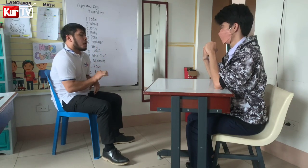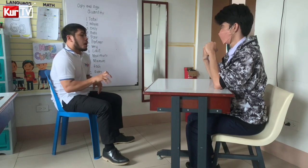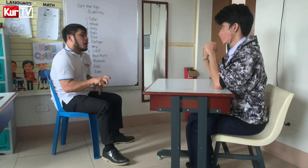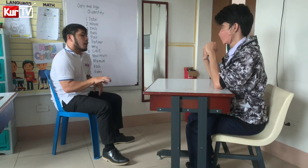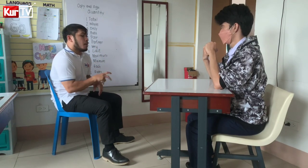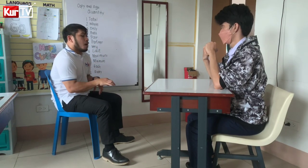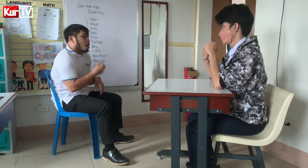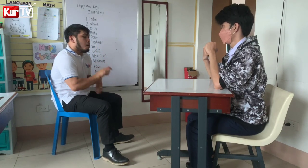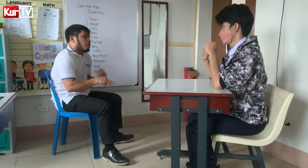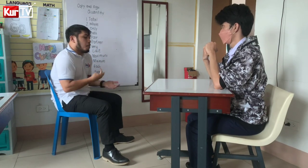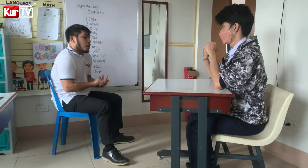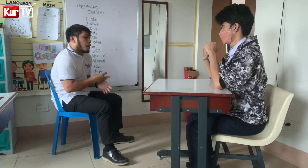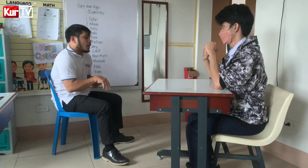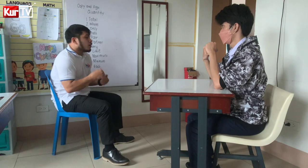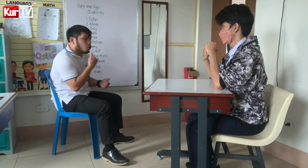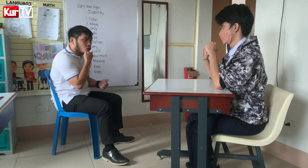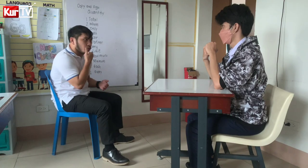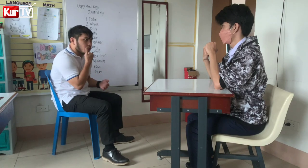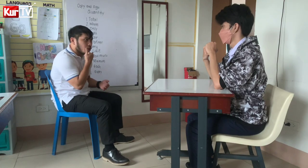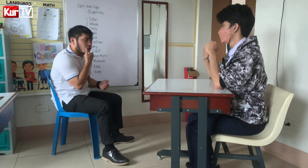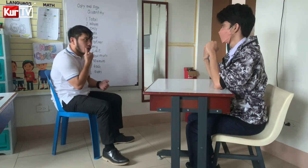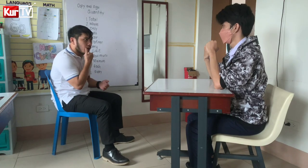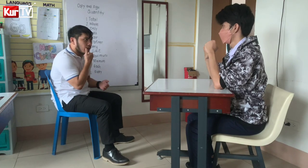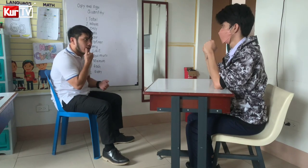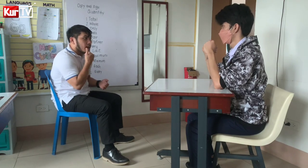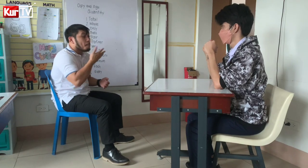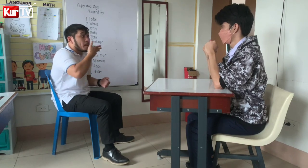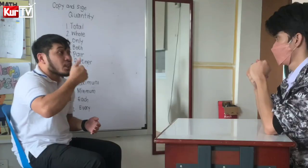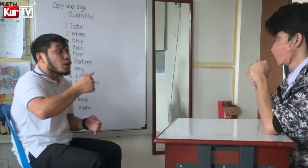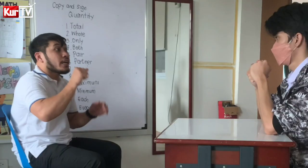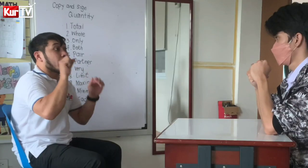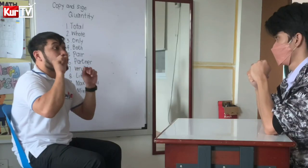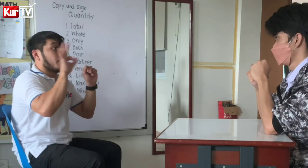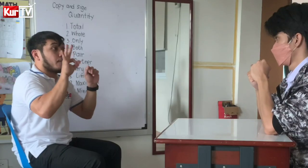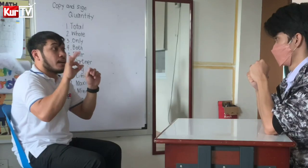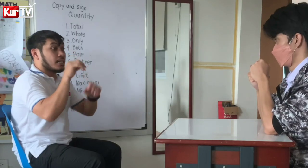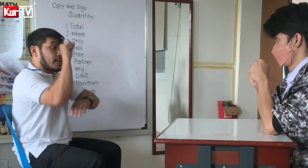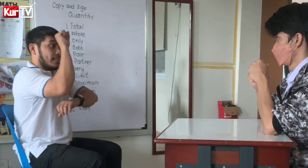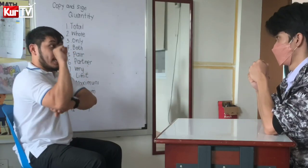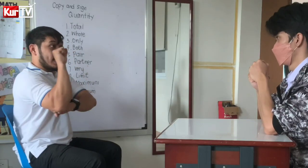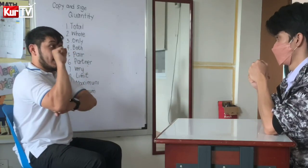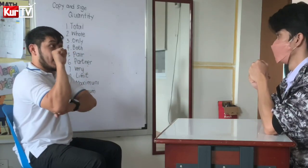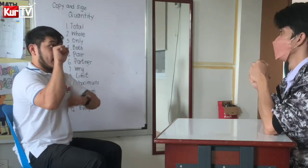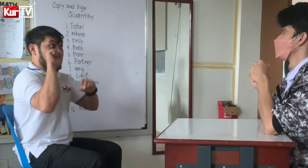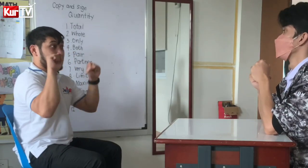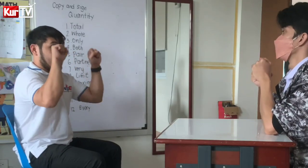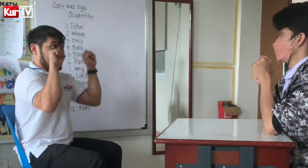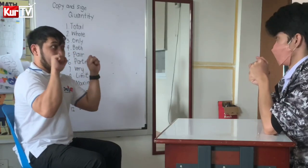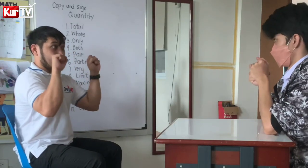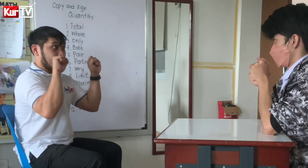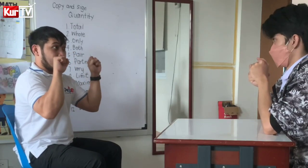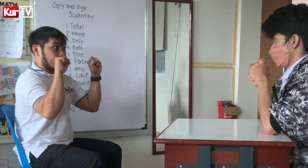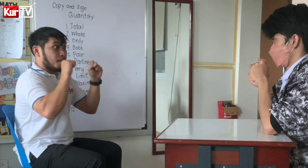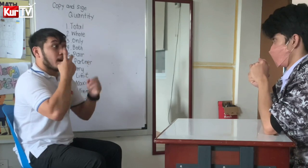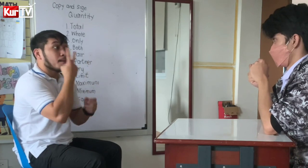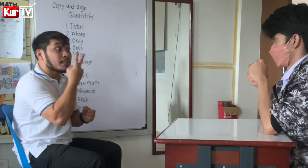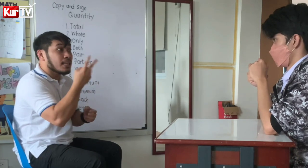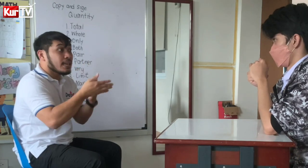Ayan. Whole. No, wrong. Better if nakaganyan. Ayan. Para madali,